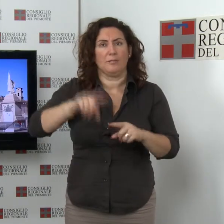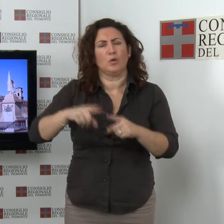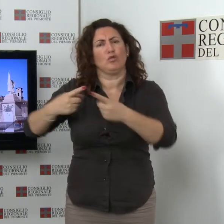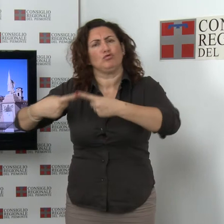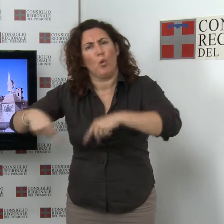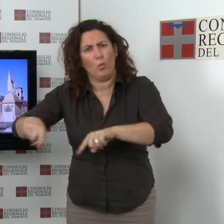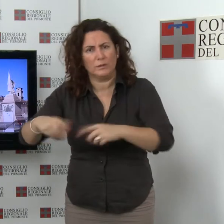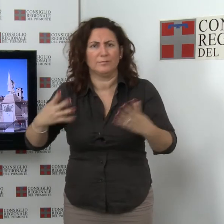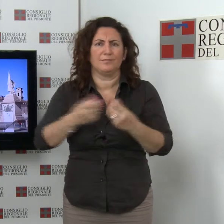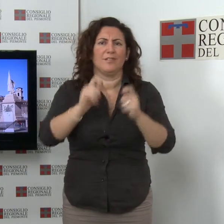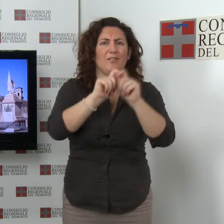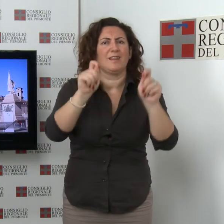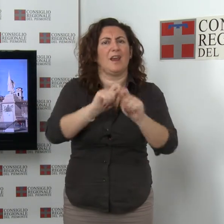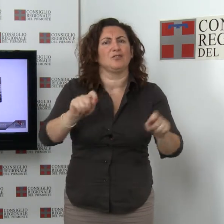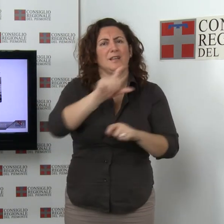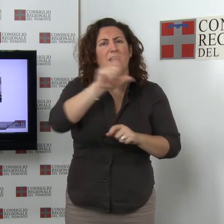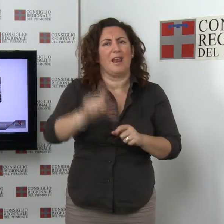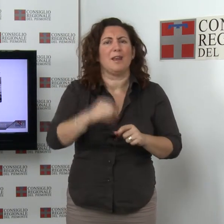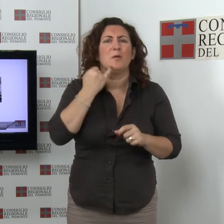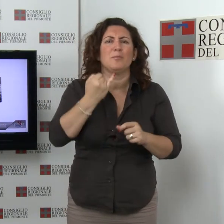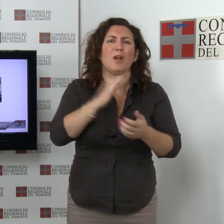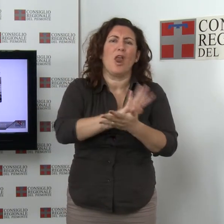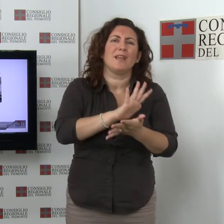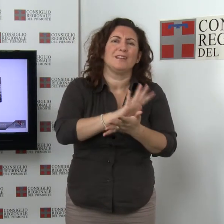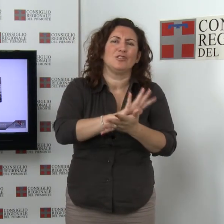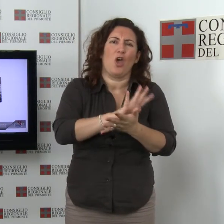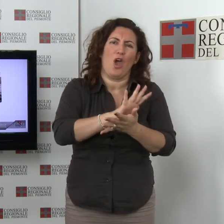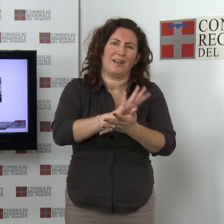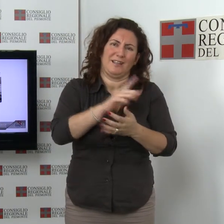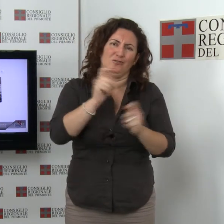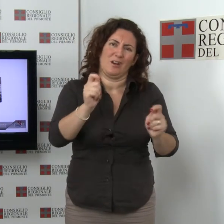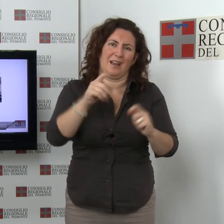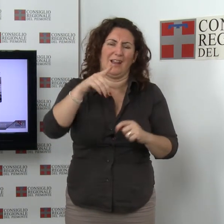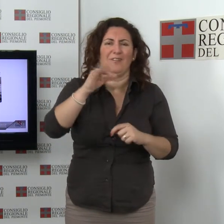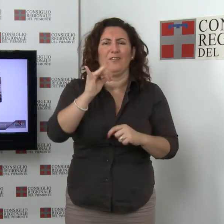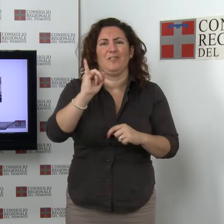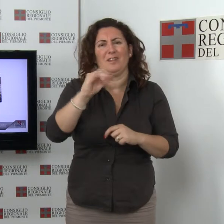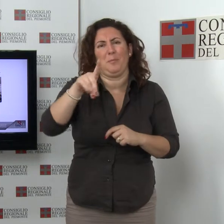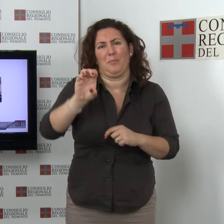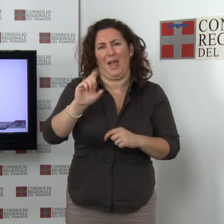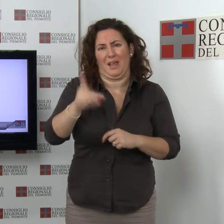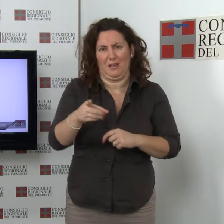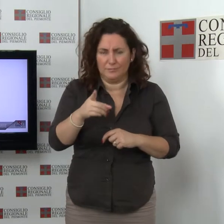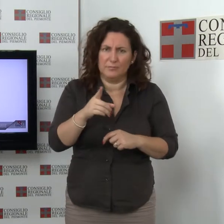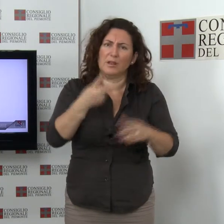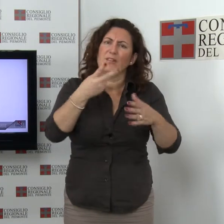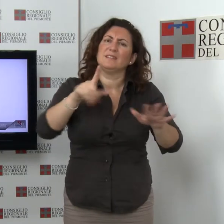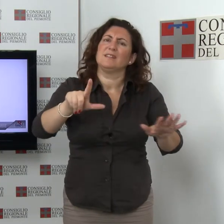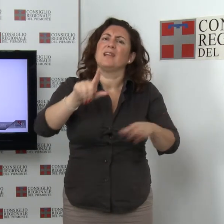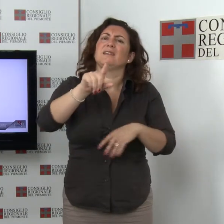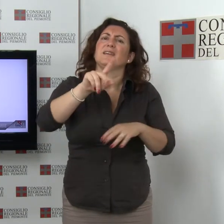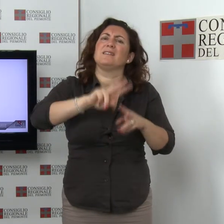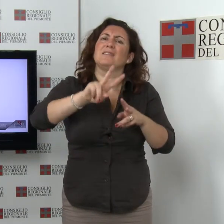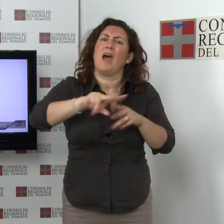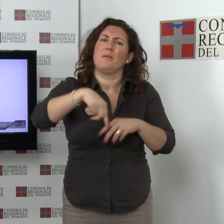Federazione Italiana Piccoli Editori di Giornali, FIPEG, organizzano a Torino, per venerdì 27 settembre, un convegno sul